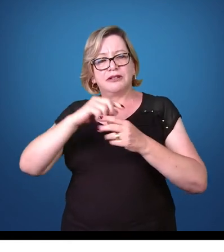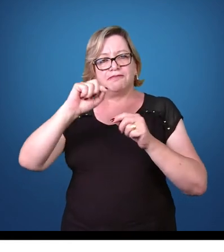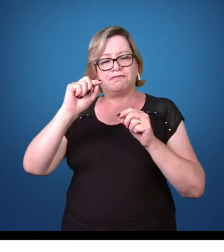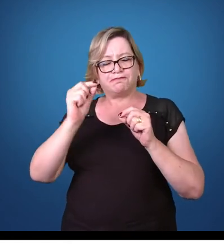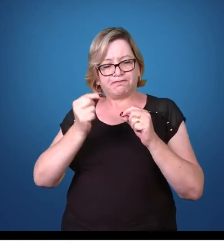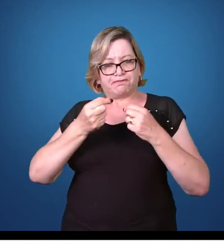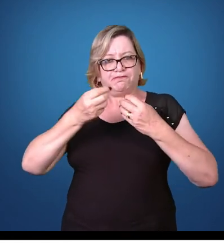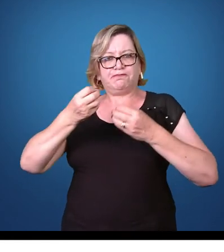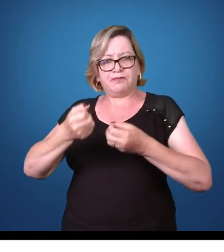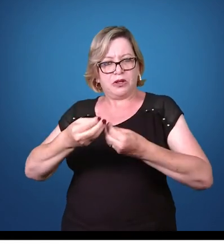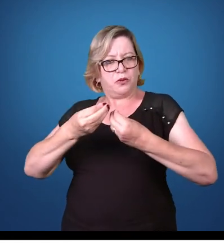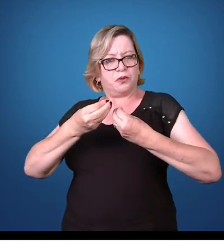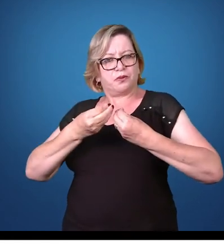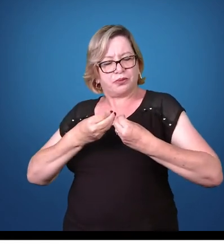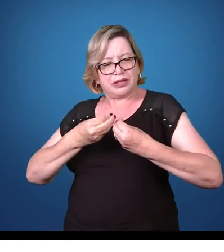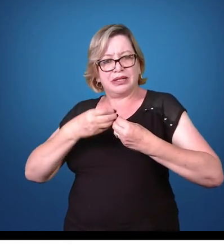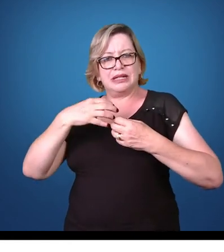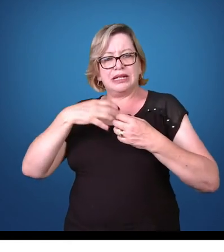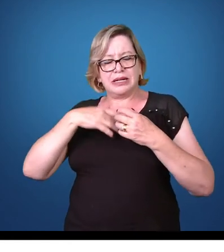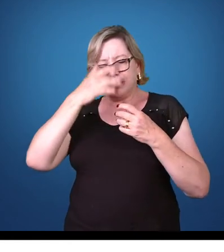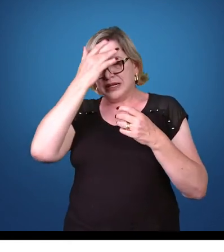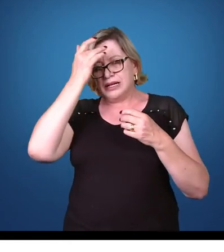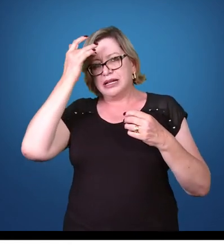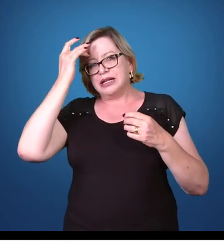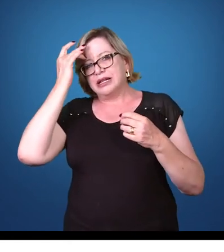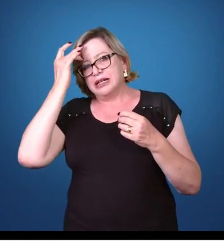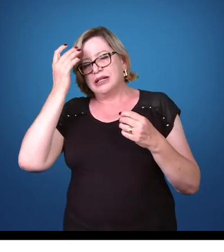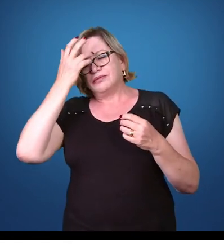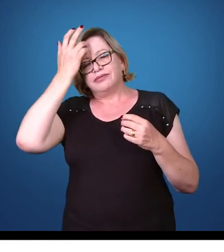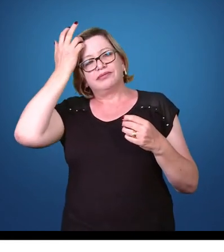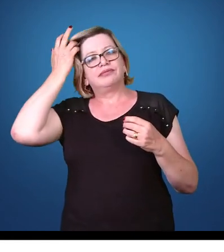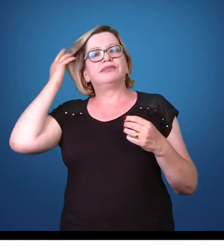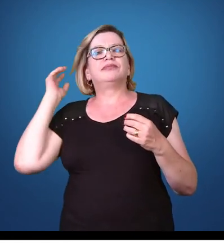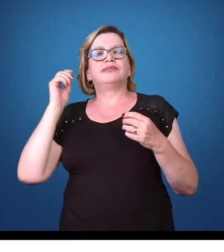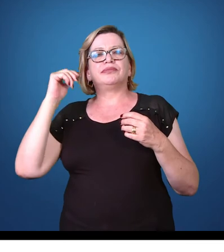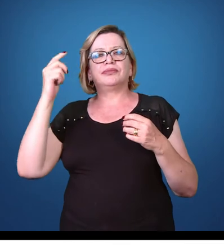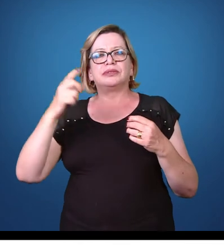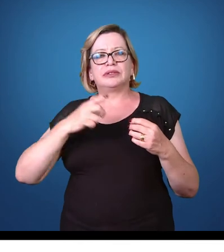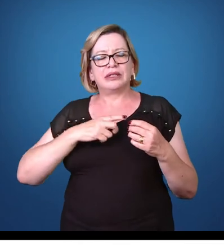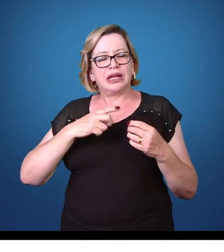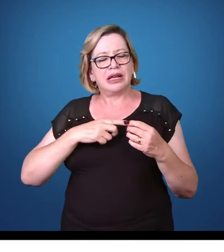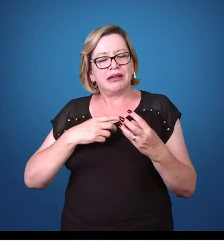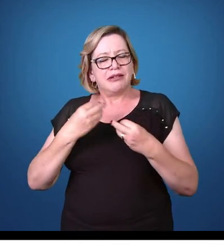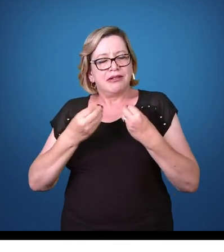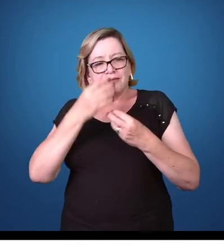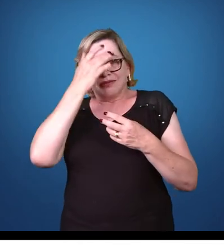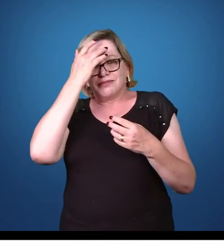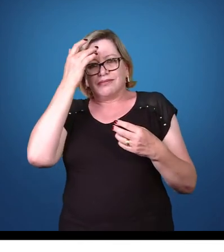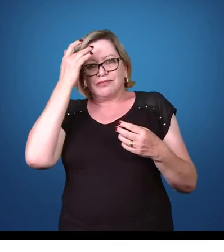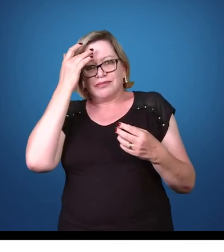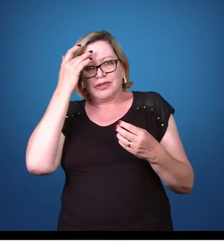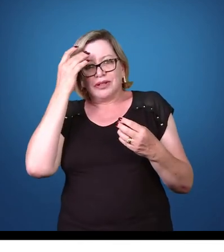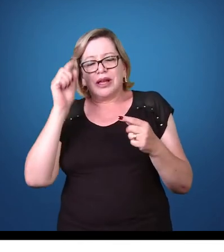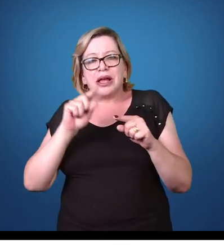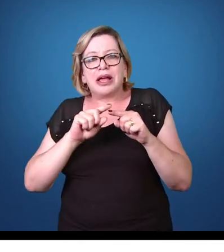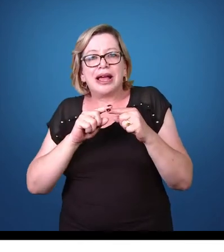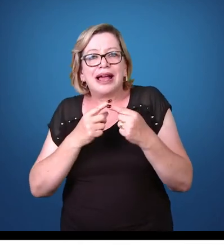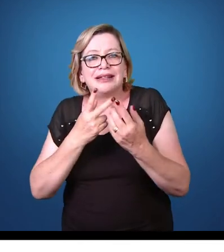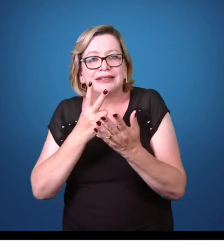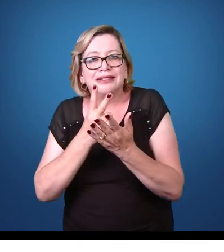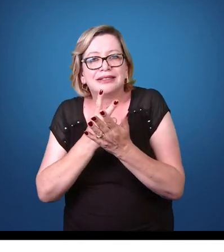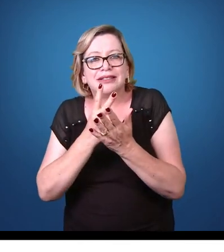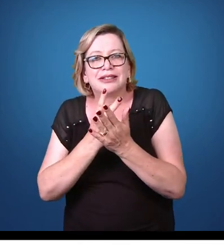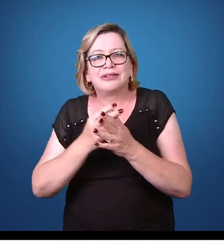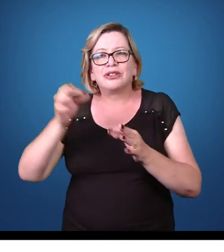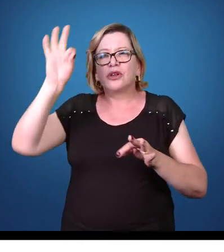humano, ele é o hospedeiro, tem como hospedeiro o ser humano, mas ele é vinculado pelo